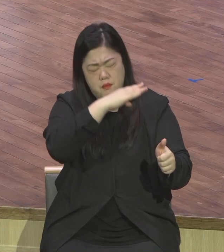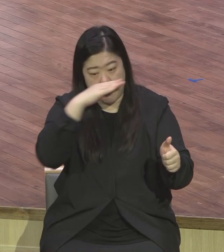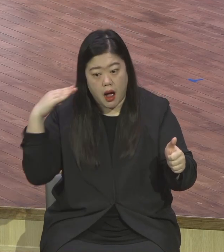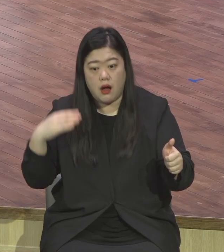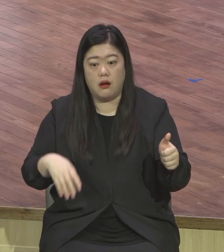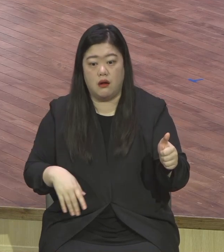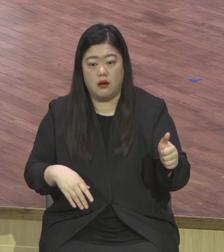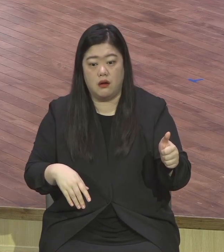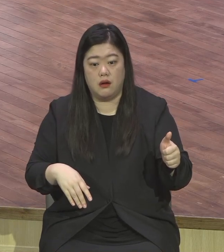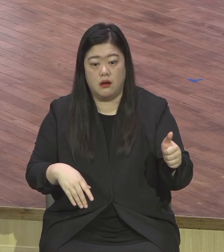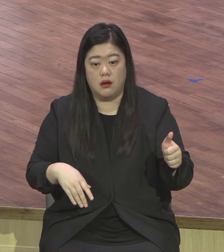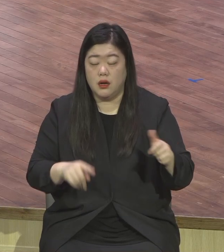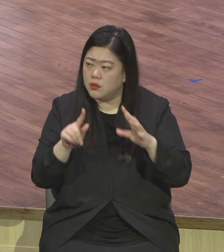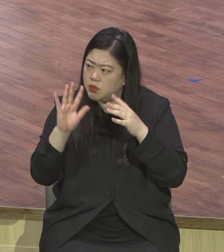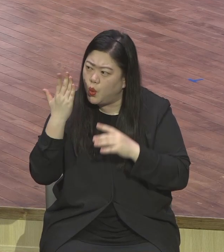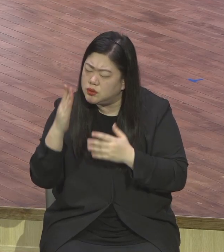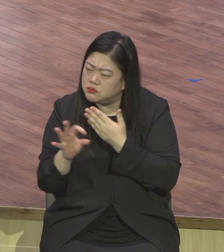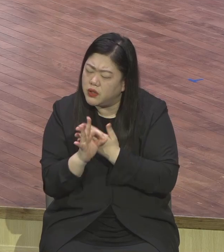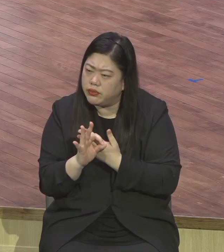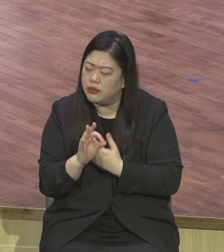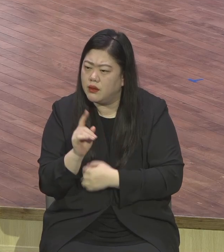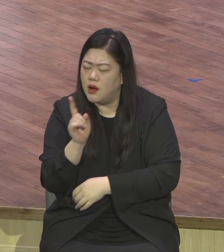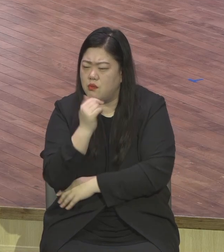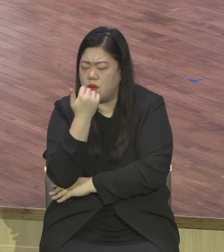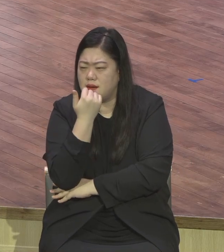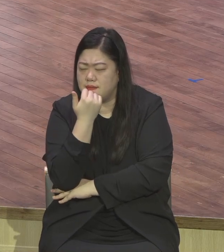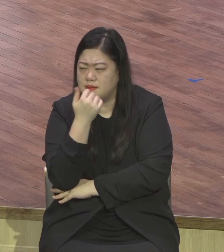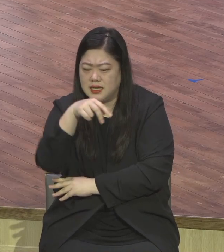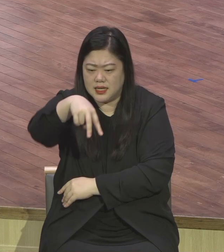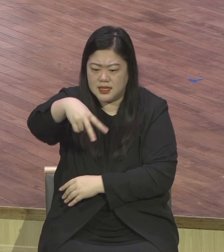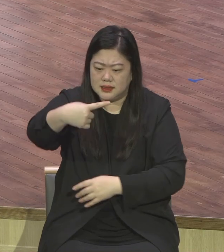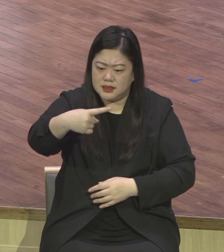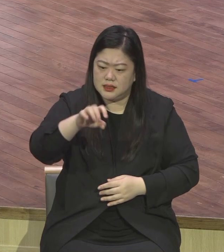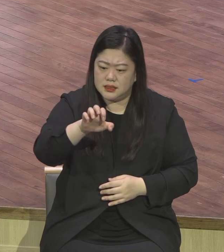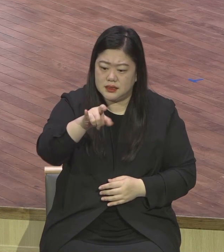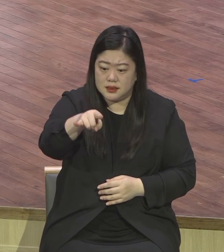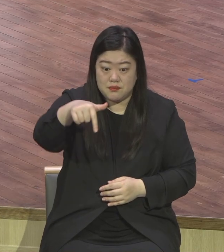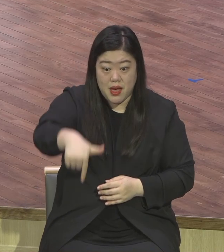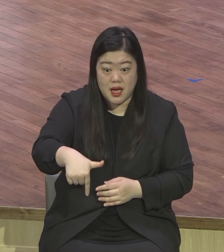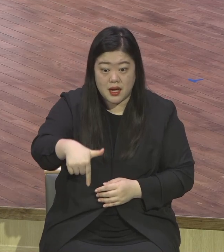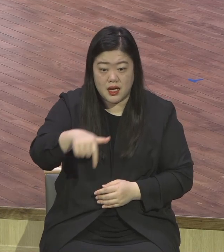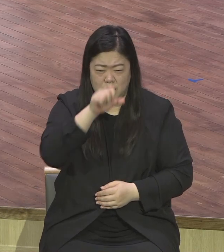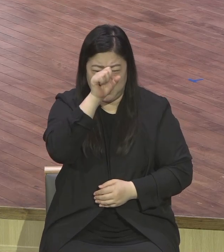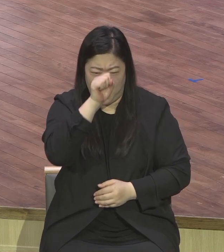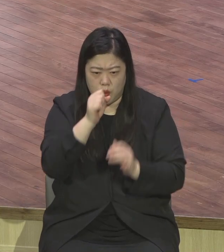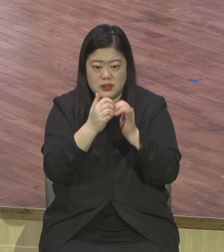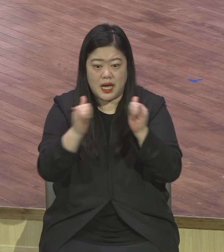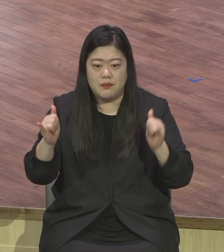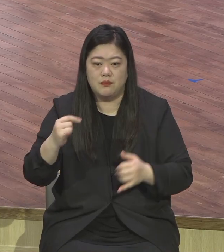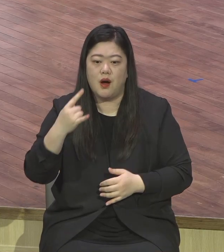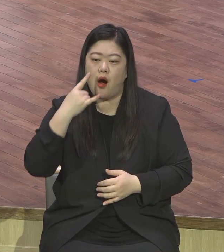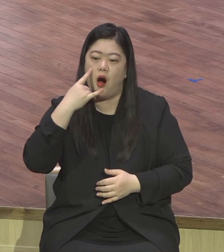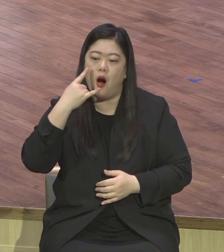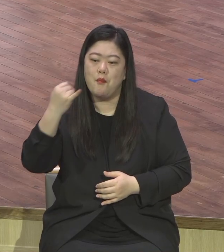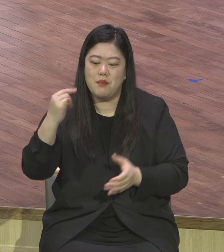요즘으로 치면 모든 스펙을 다 갖춘 스펙 종결자의 엄친화 중에도